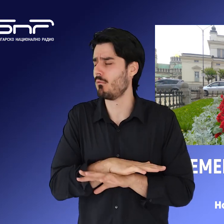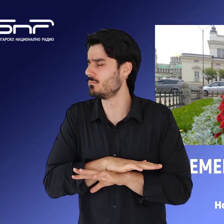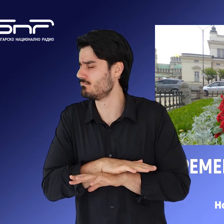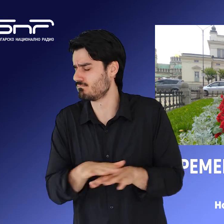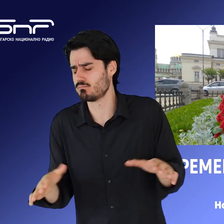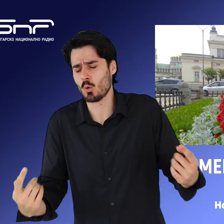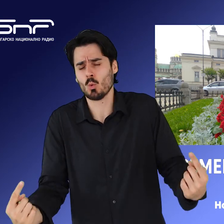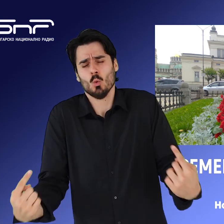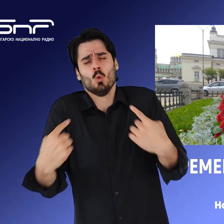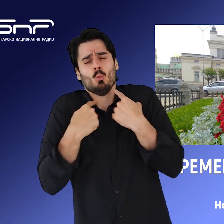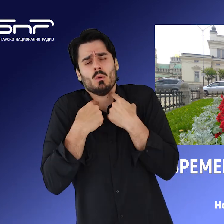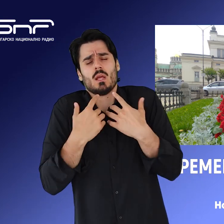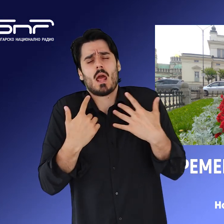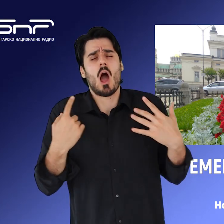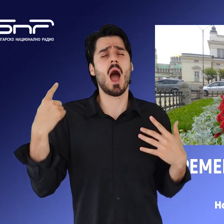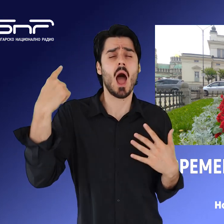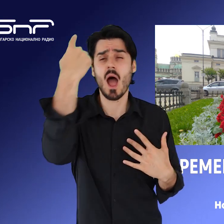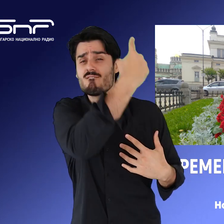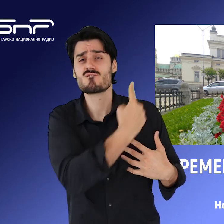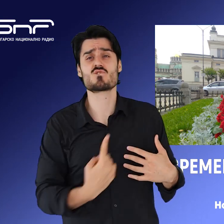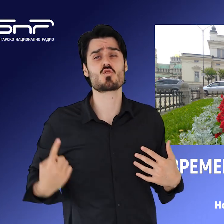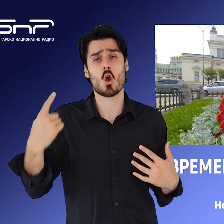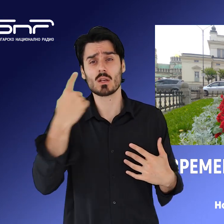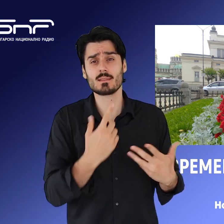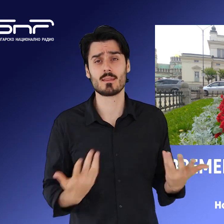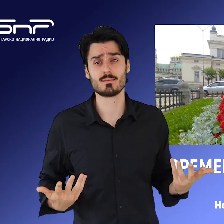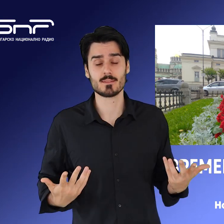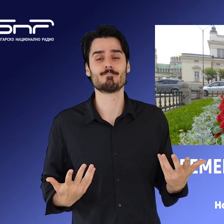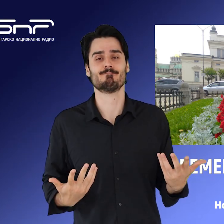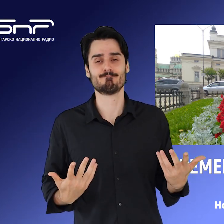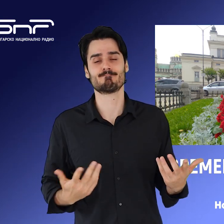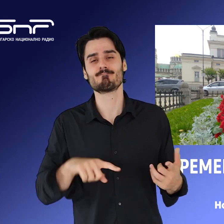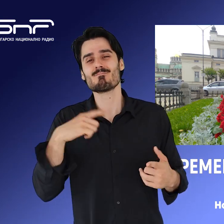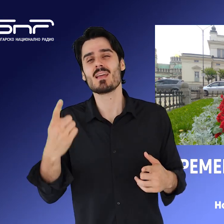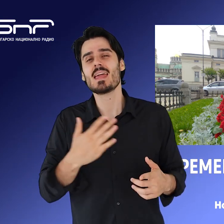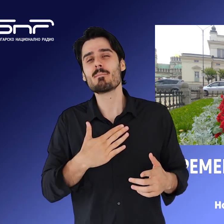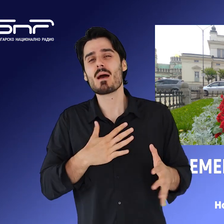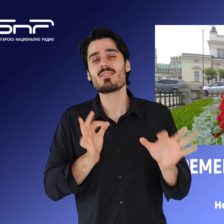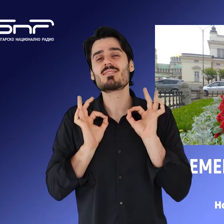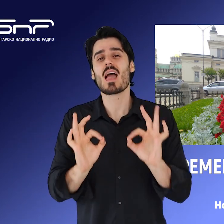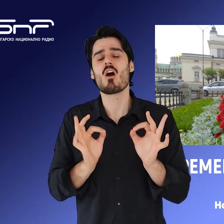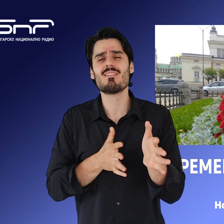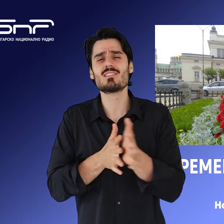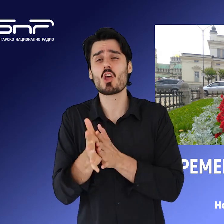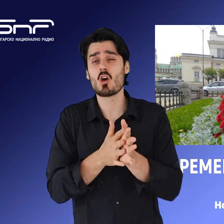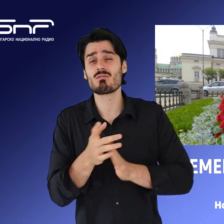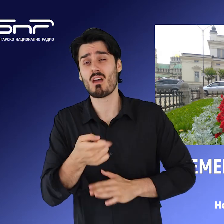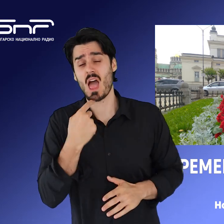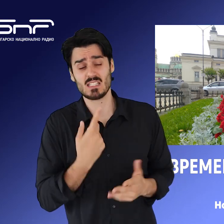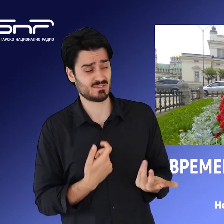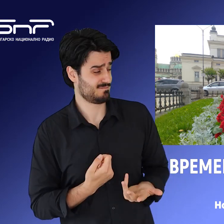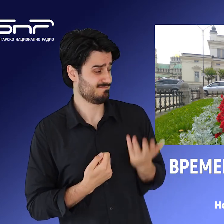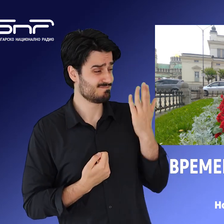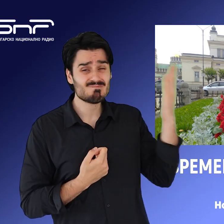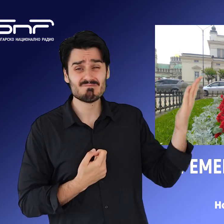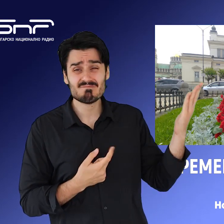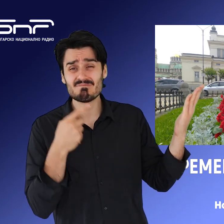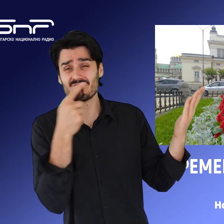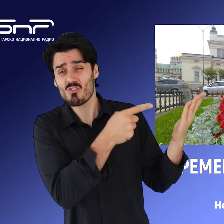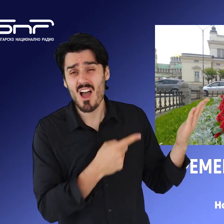завинаги от картата на тези, които са за конституционната реформа. Тошко Ирданов от има такъв народ откри символи в дебатите. Факт е, че с